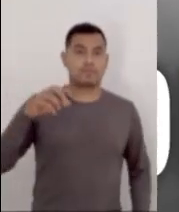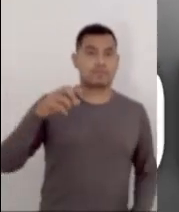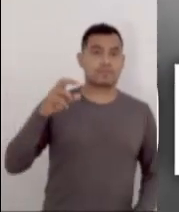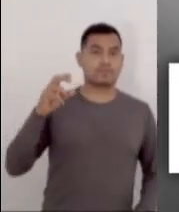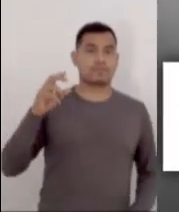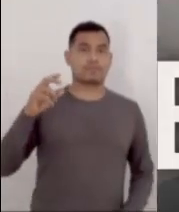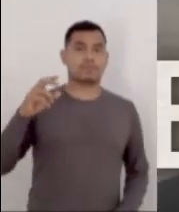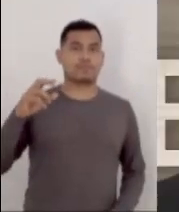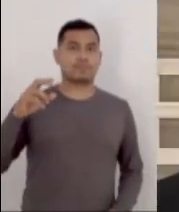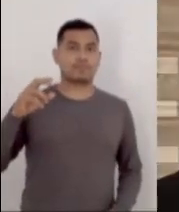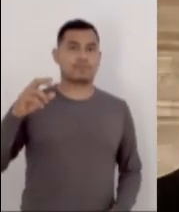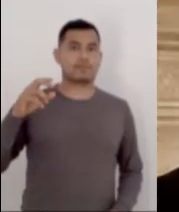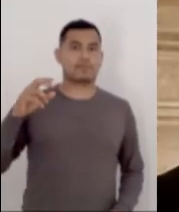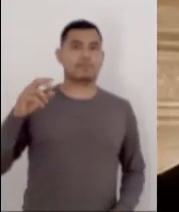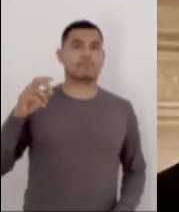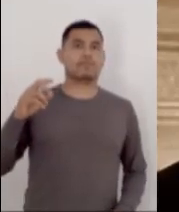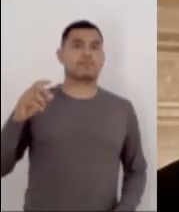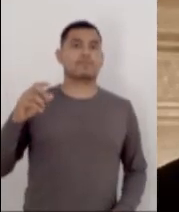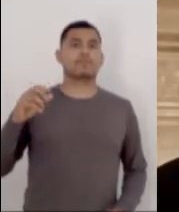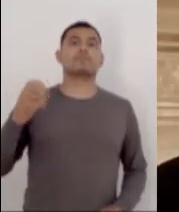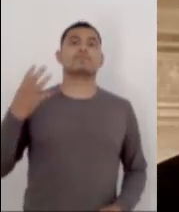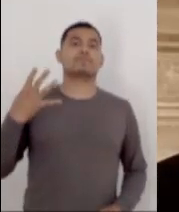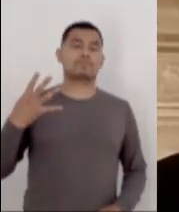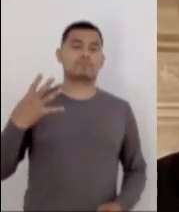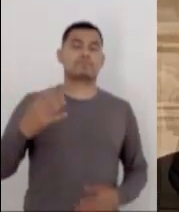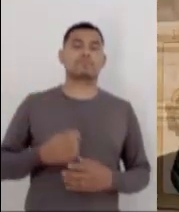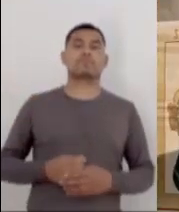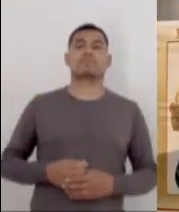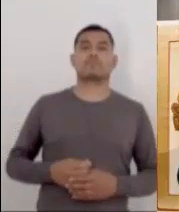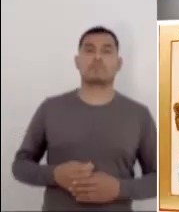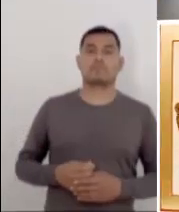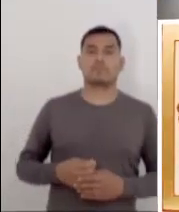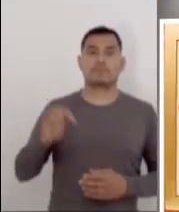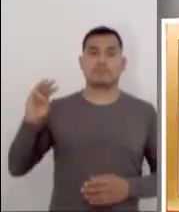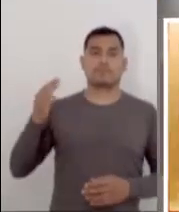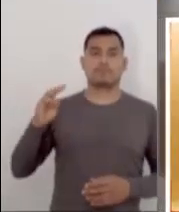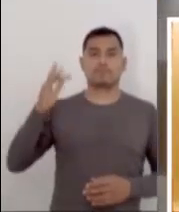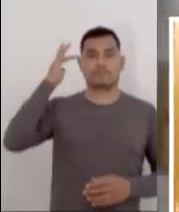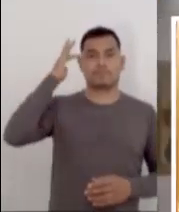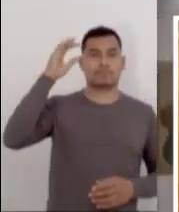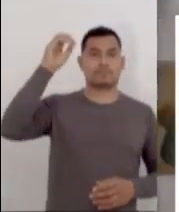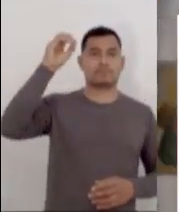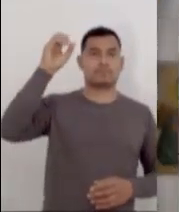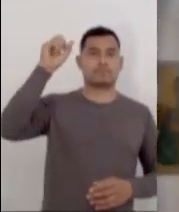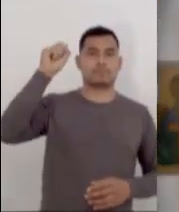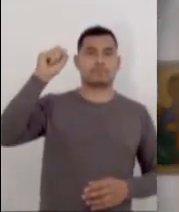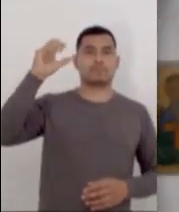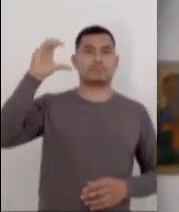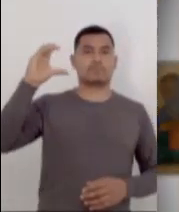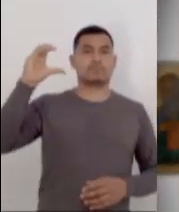24 de marzo, San Oscar Arnulfo Romero, Evangelio de San Juan 8, 31